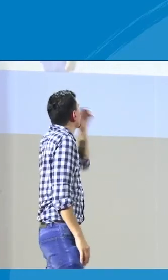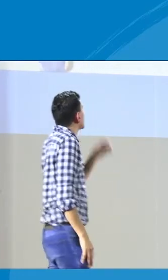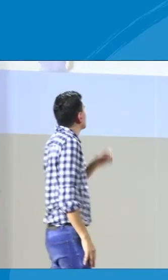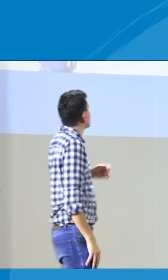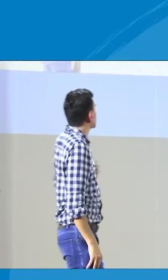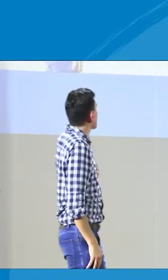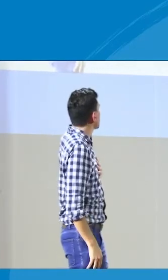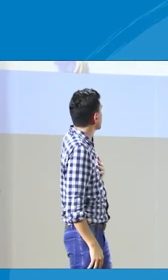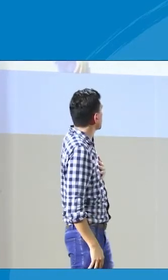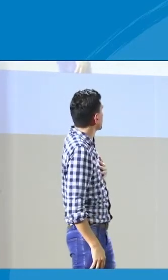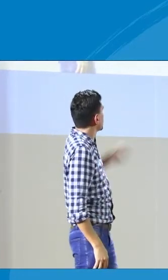profesionales.